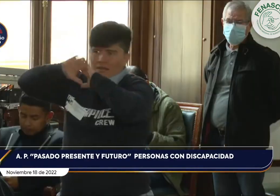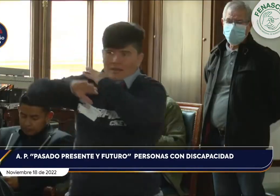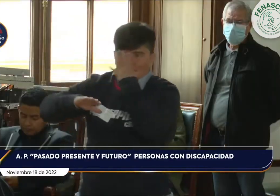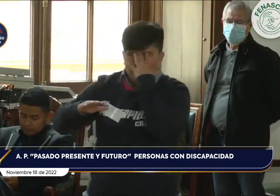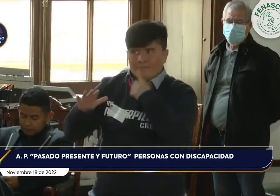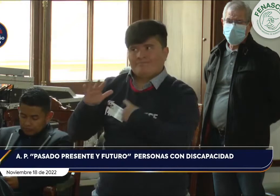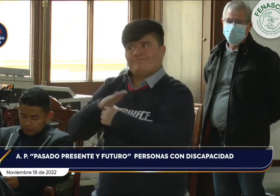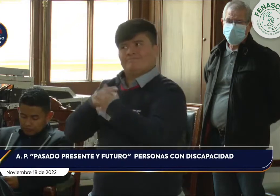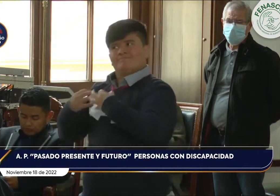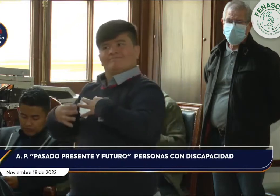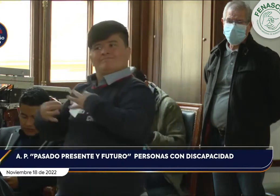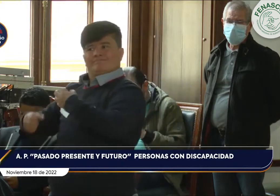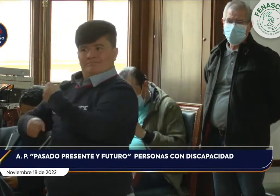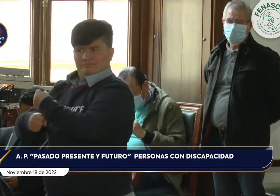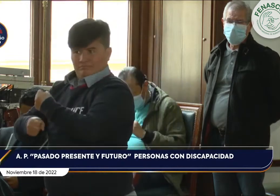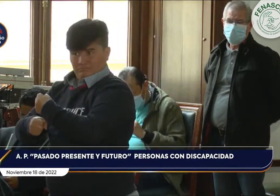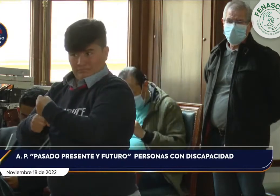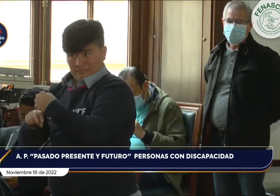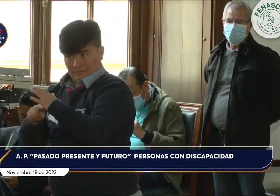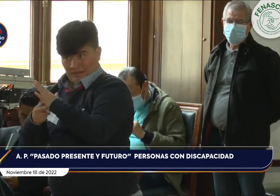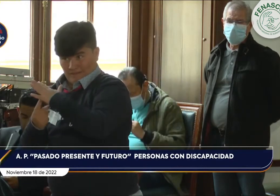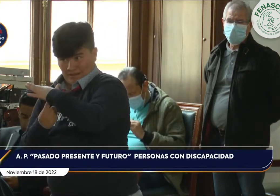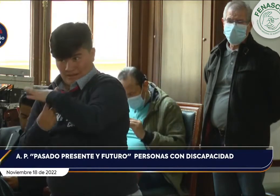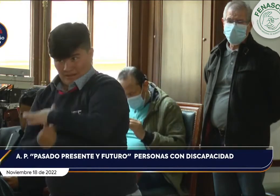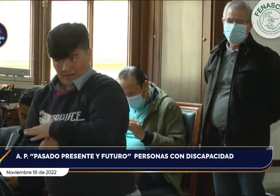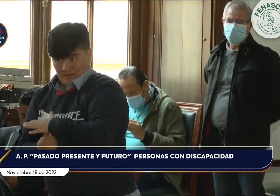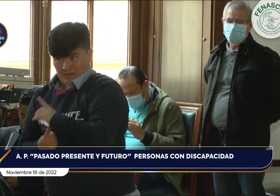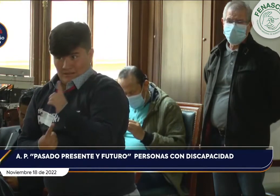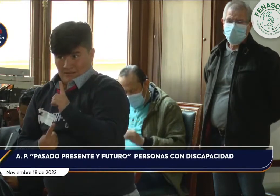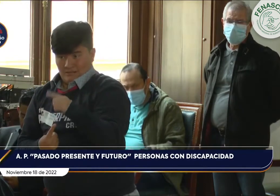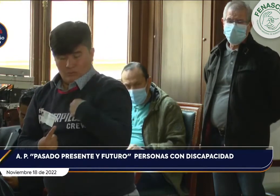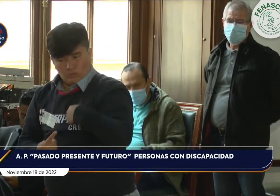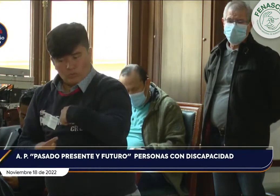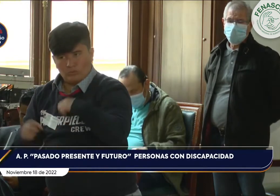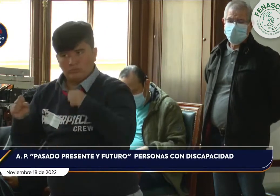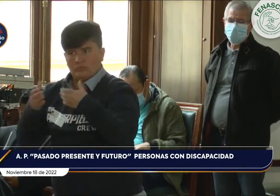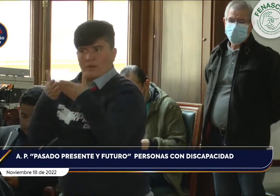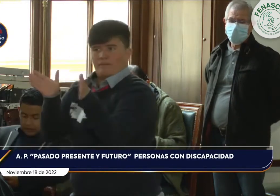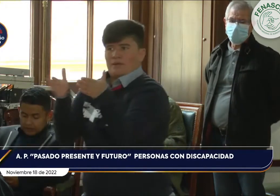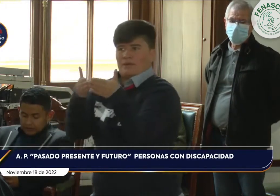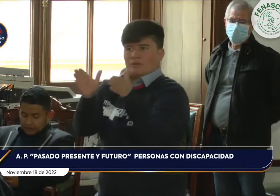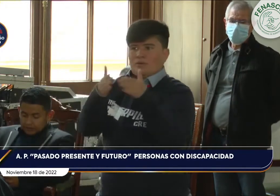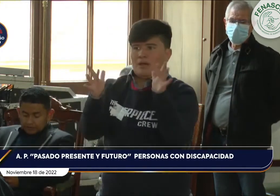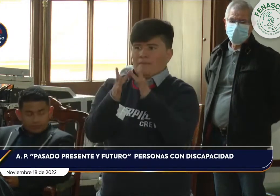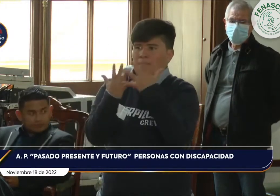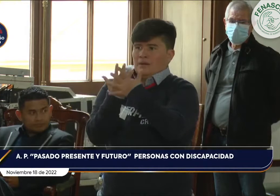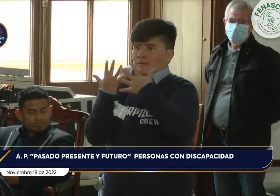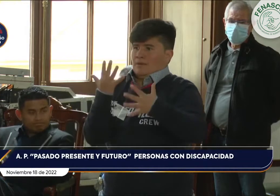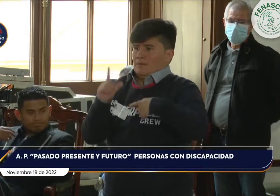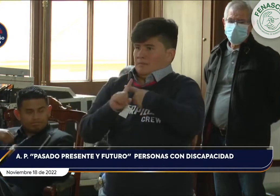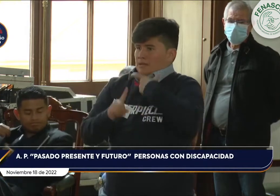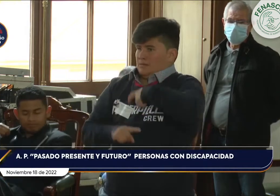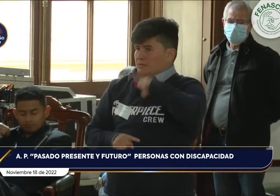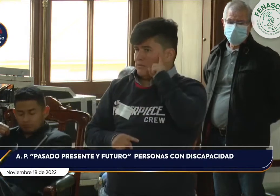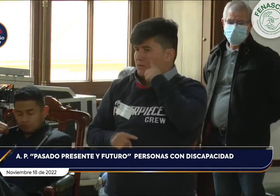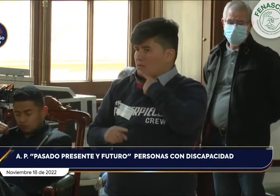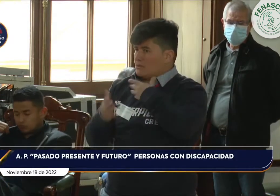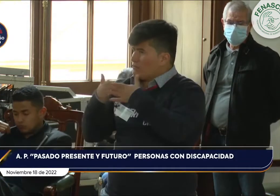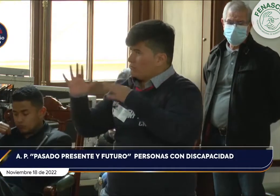con discapacidad. Muchísimas gracias. Tratamos de hacer... ...que no han salido incluso del clóset, que están allí participando en la